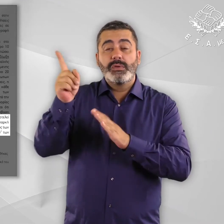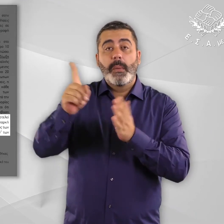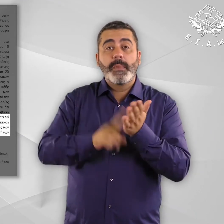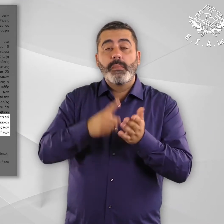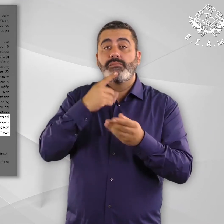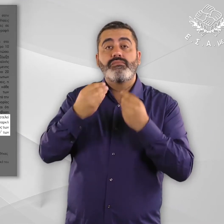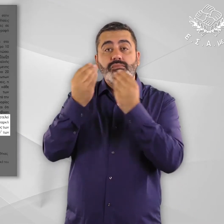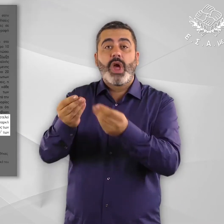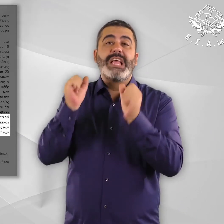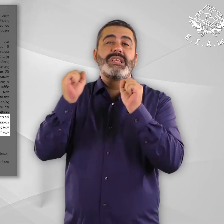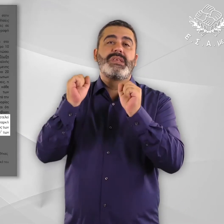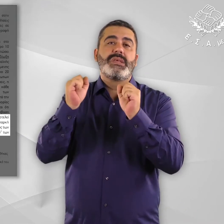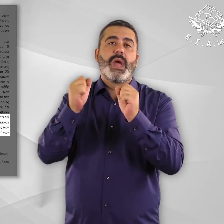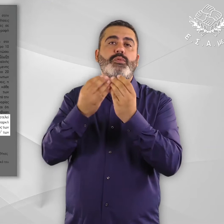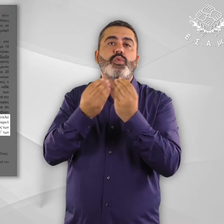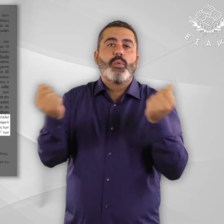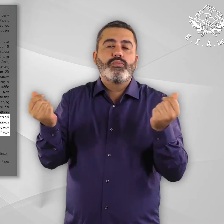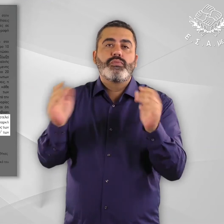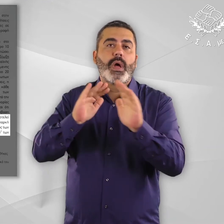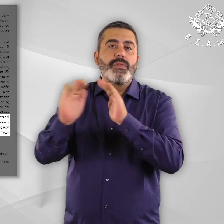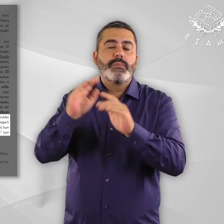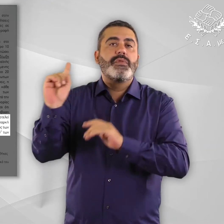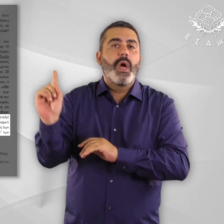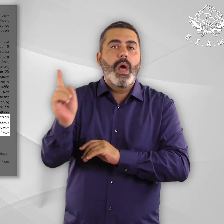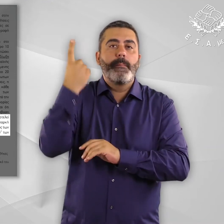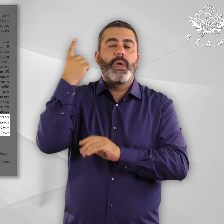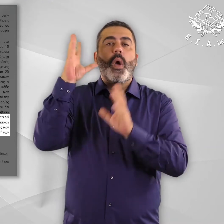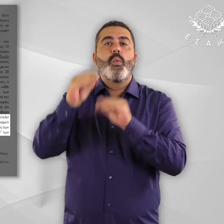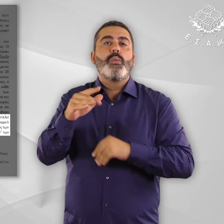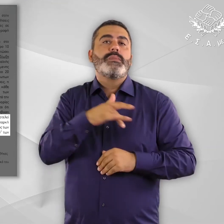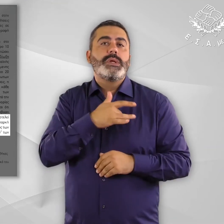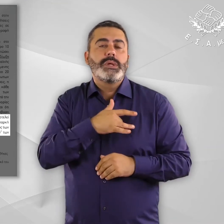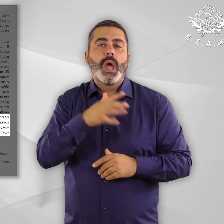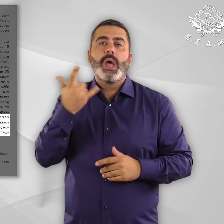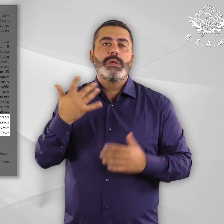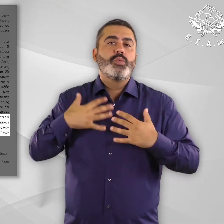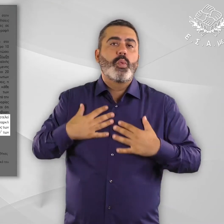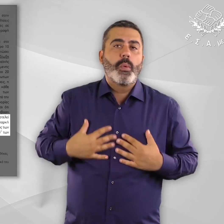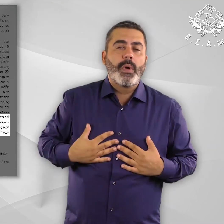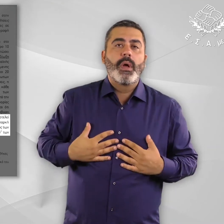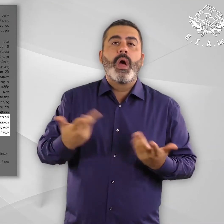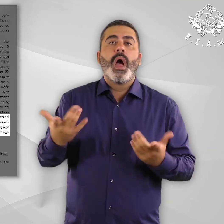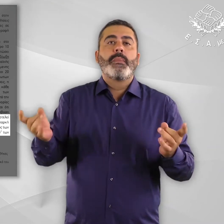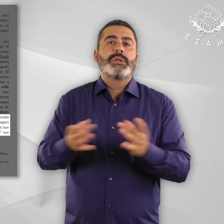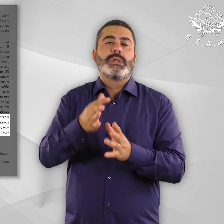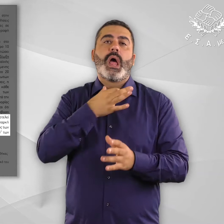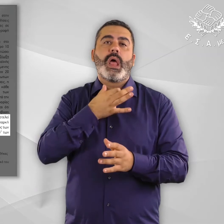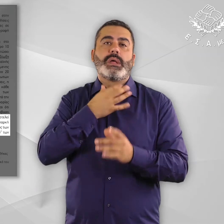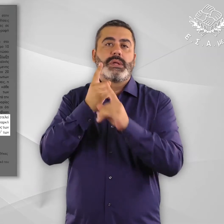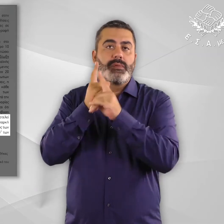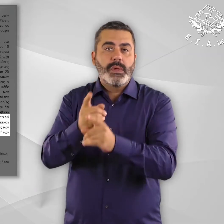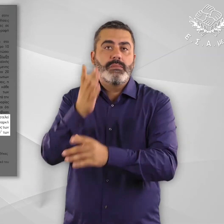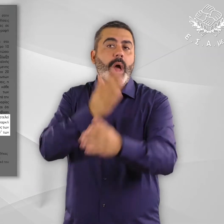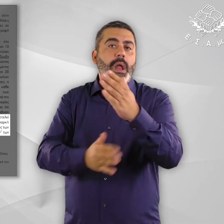συμπεριλαμβανομένης της θεραπείας των ψυχικών παθήσεων και της κάλυψης των ειδικών αναγκών των ατόμων με αναπηρία και χρόνιες